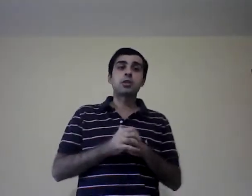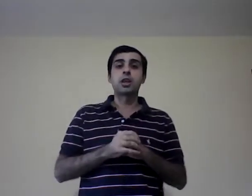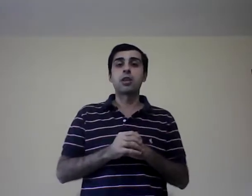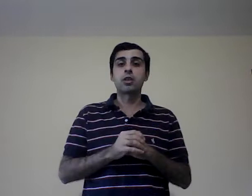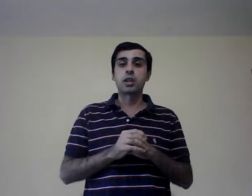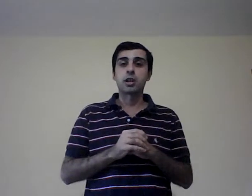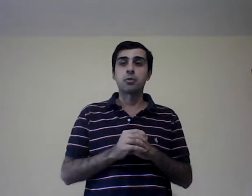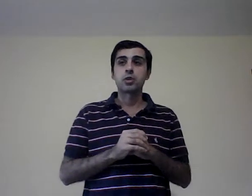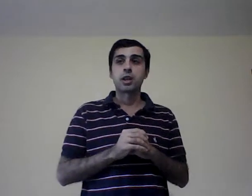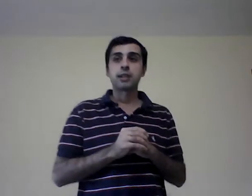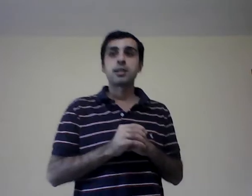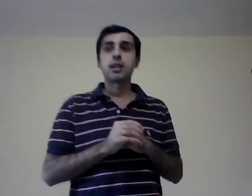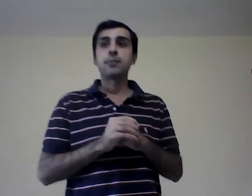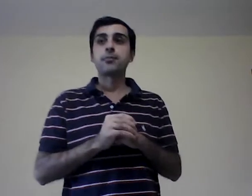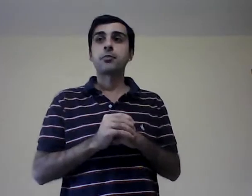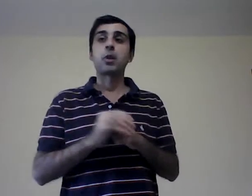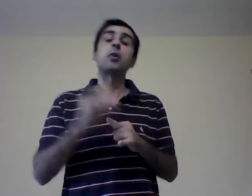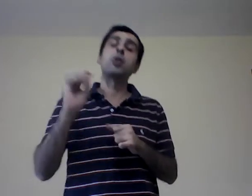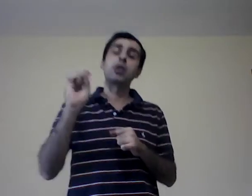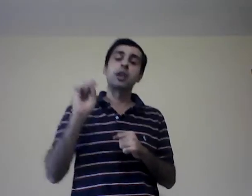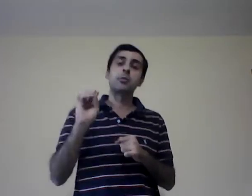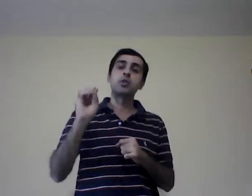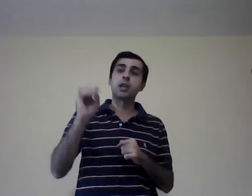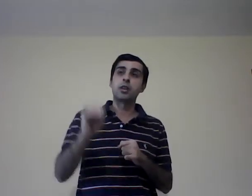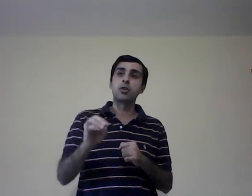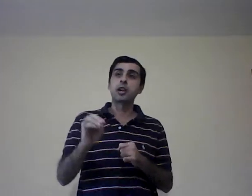que es lo que queremos llegar a hacer, perdón, lo que queremos llegar a lograr,